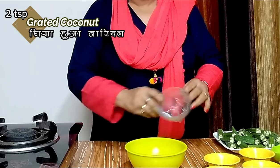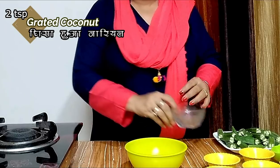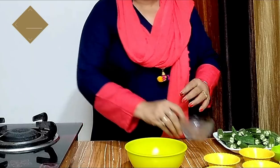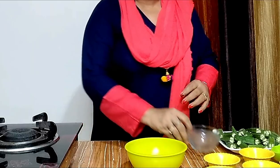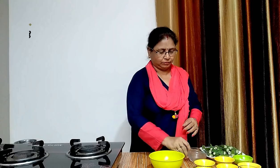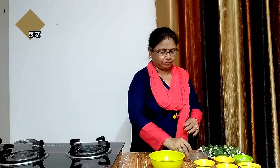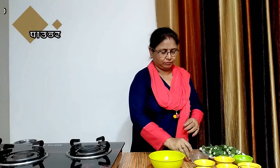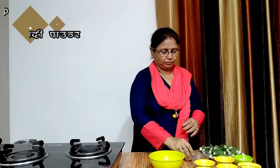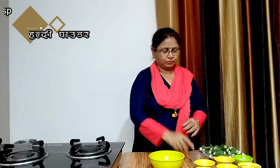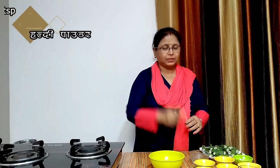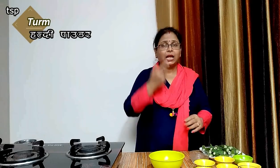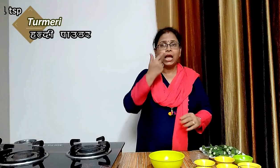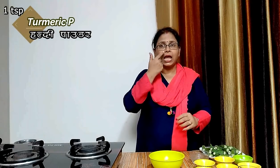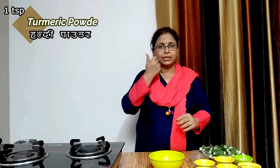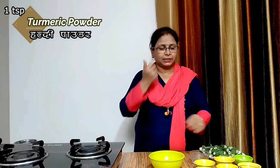एक चमच हल्दी पाउडर